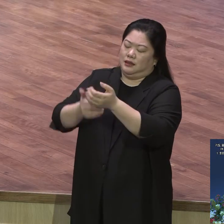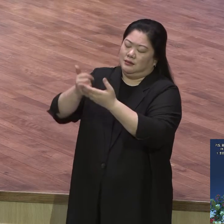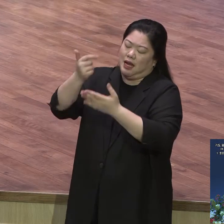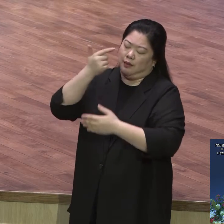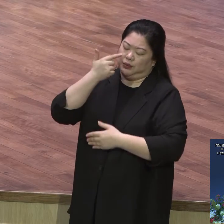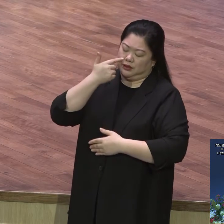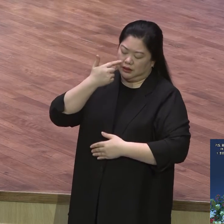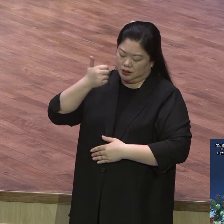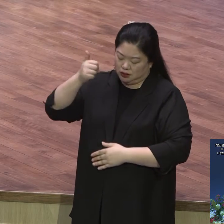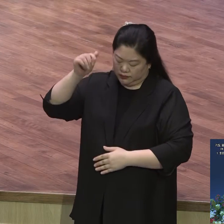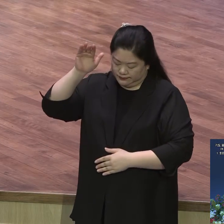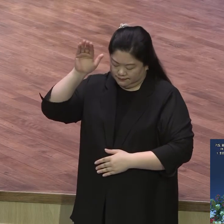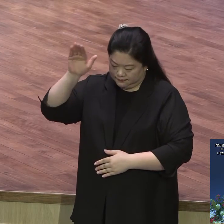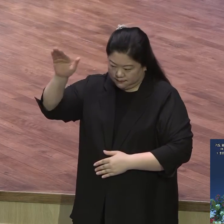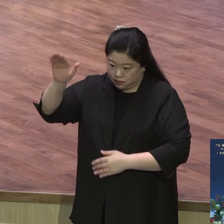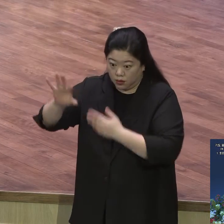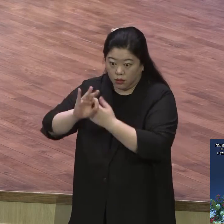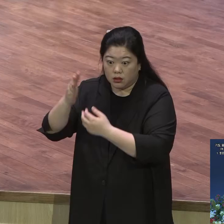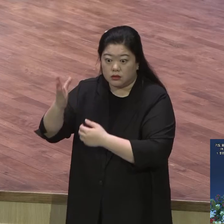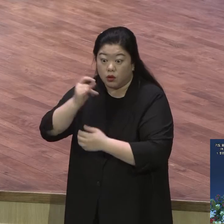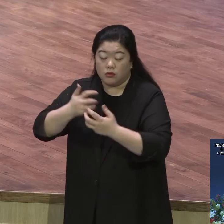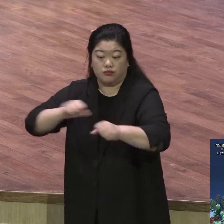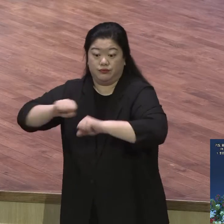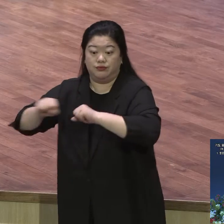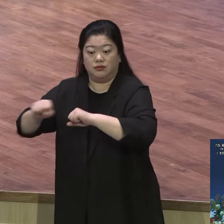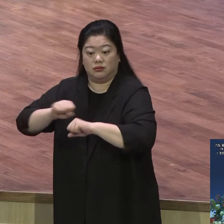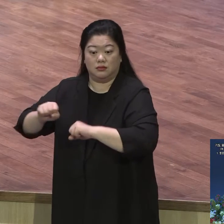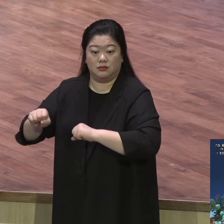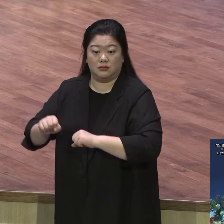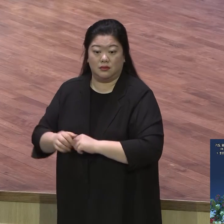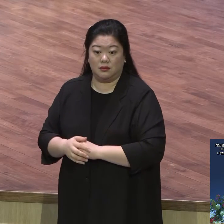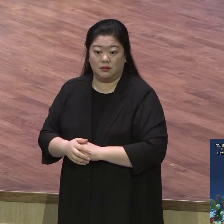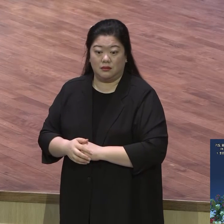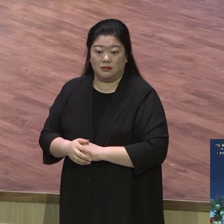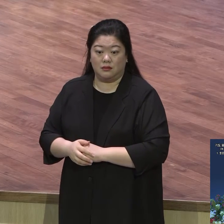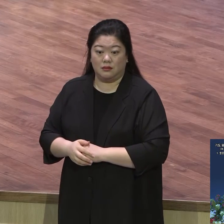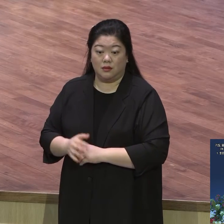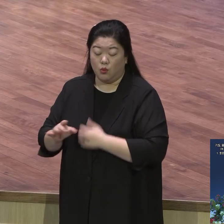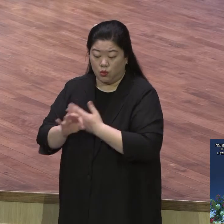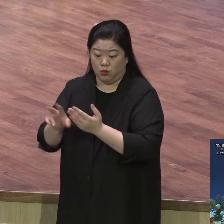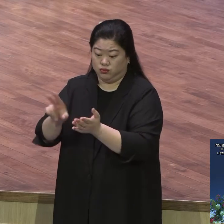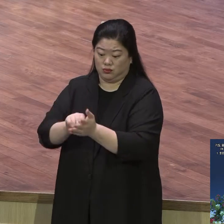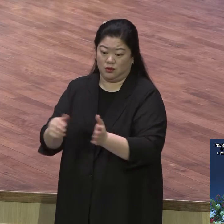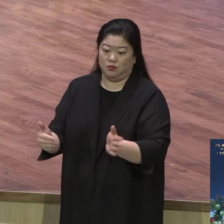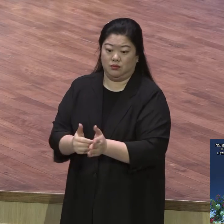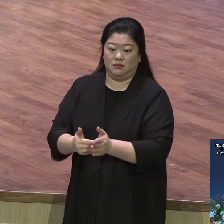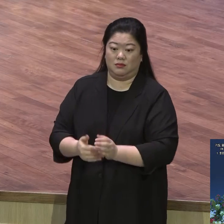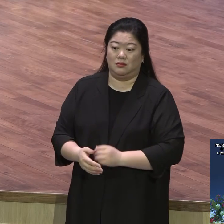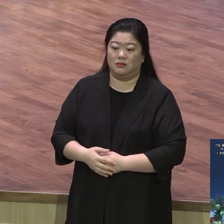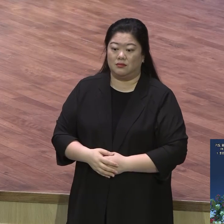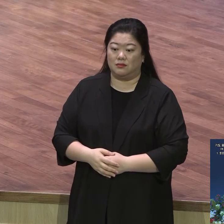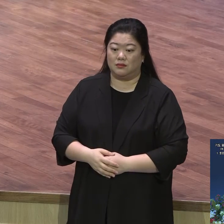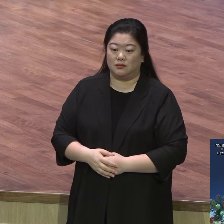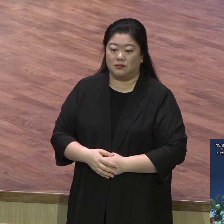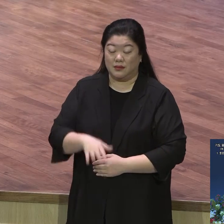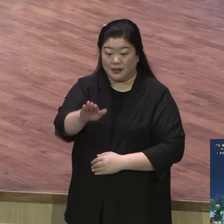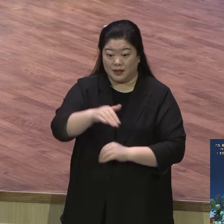일하십니다 사실 성령 충만하면 끝나는 겁니다 어떻게 도레마다 순교합니까 서대반처럼